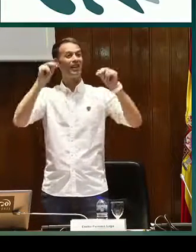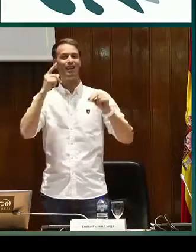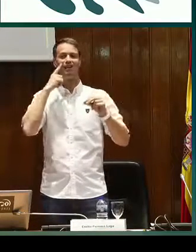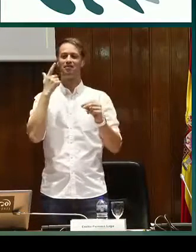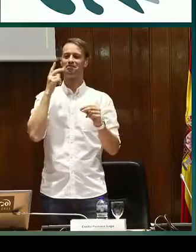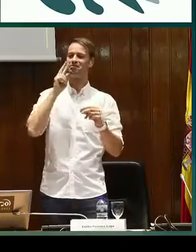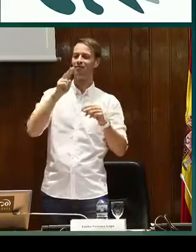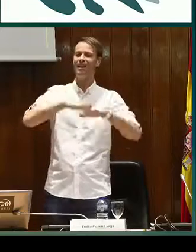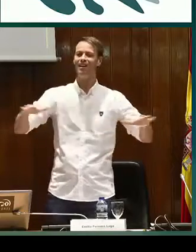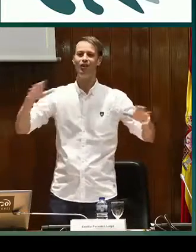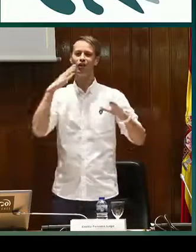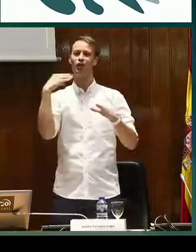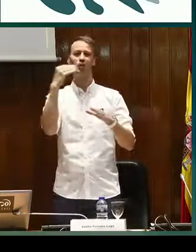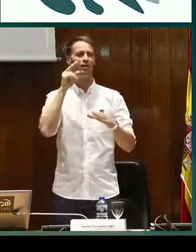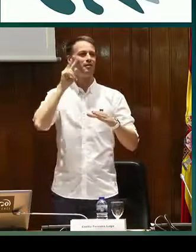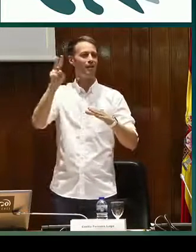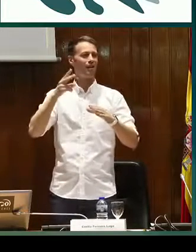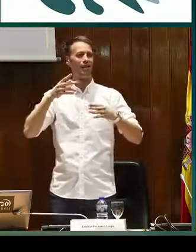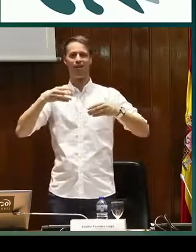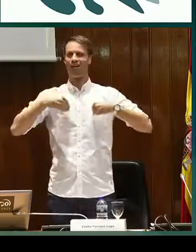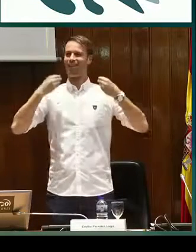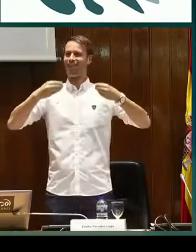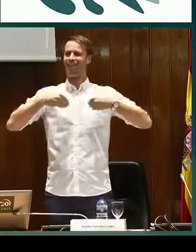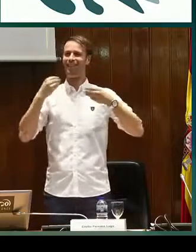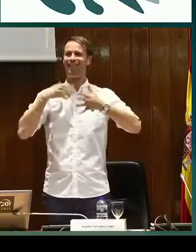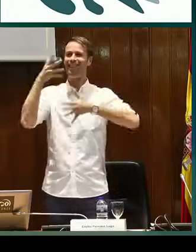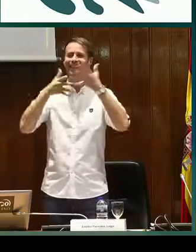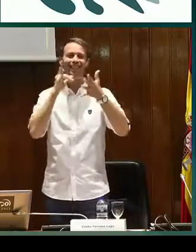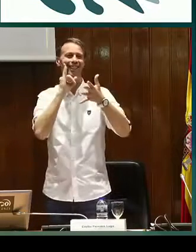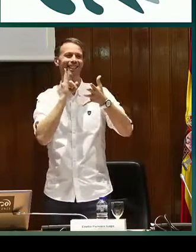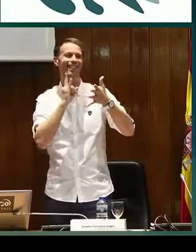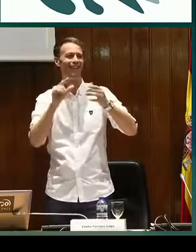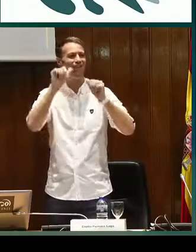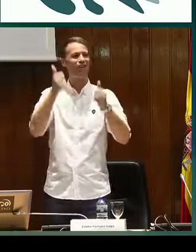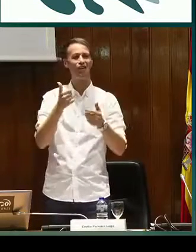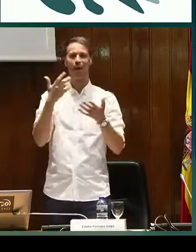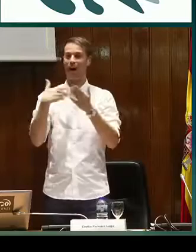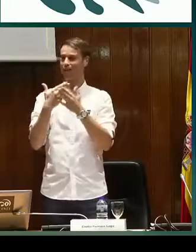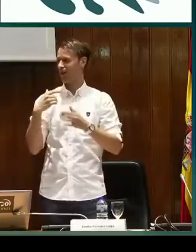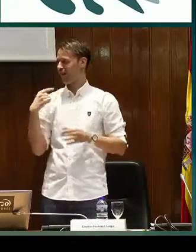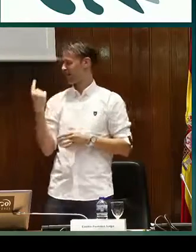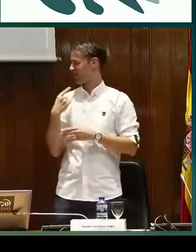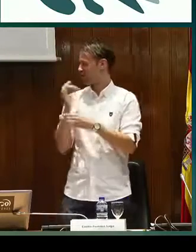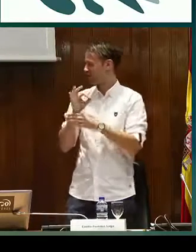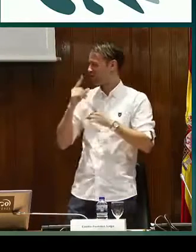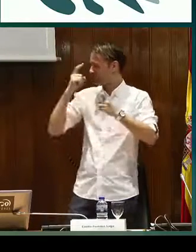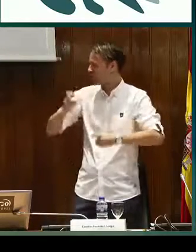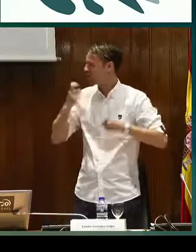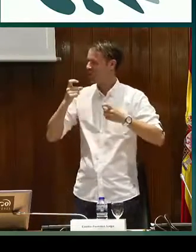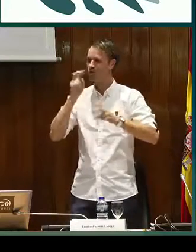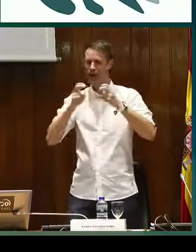Han quedado materiales bastante bonitos, como digo, que tanto para niños como para jóvenes puedan disfrutar de